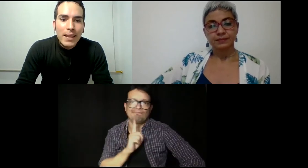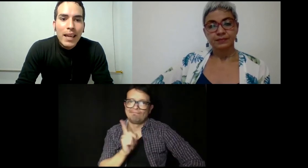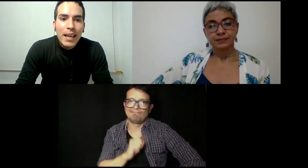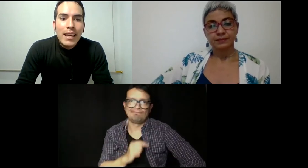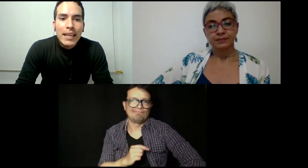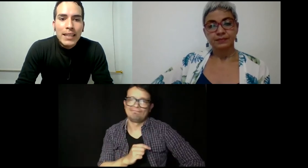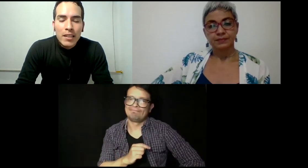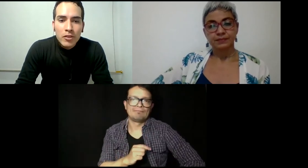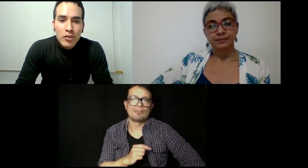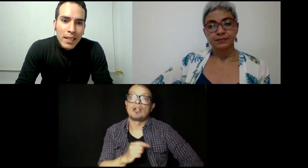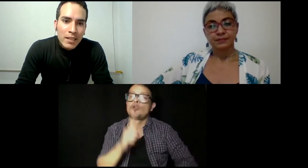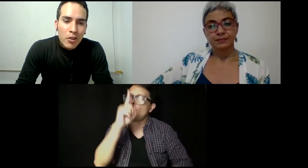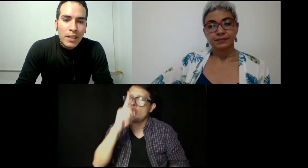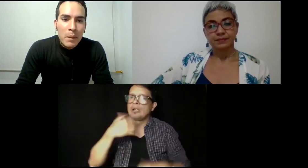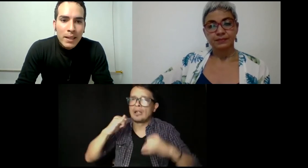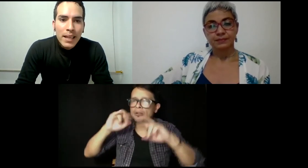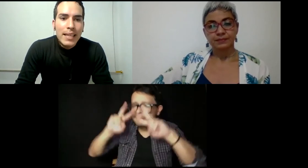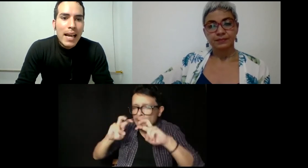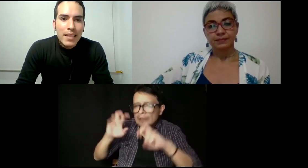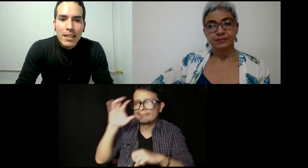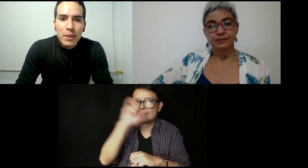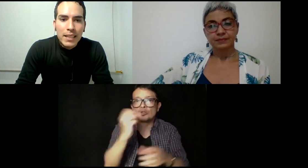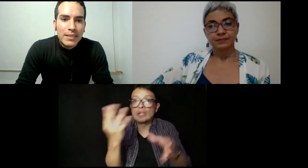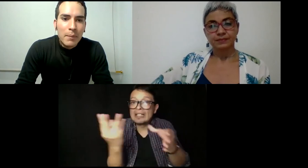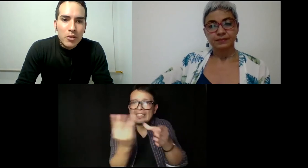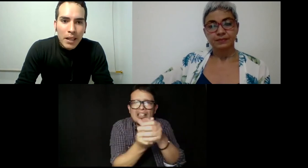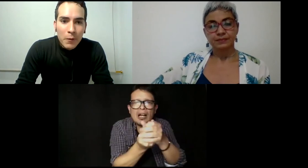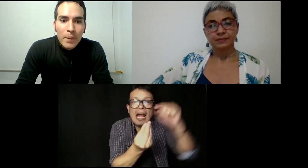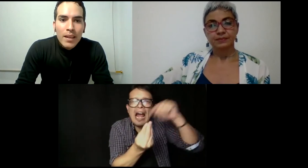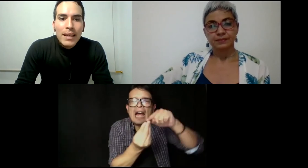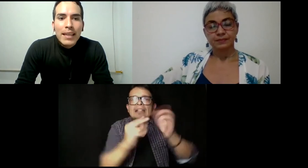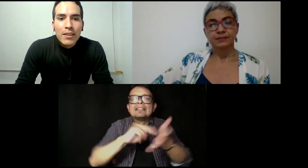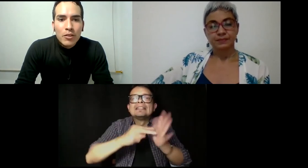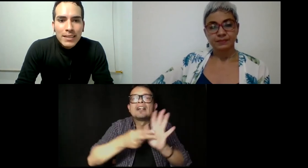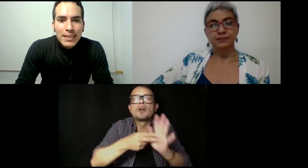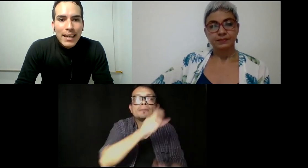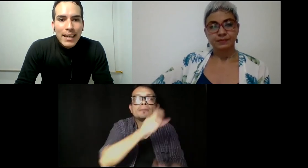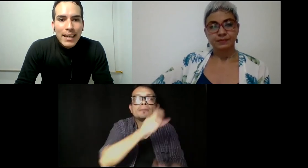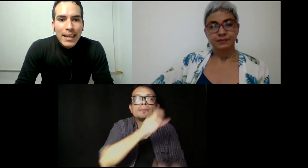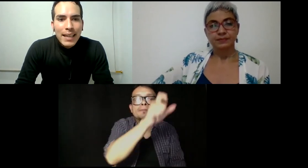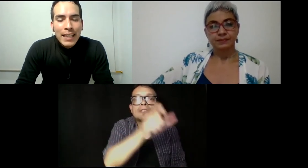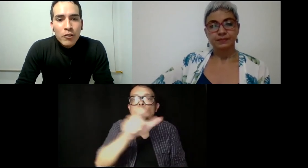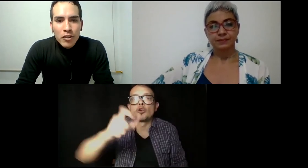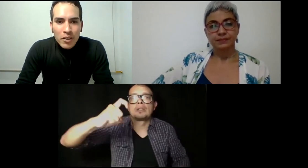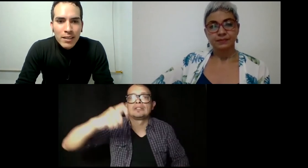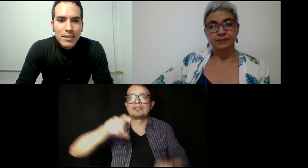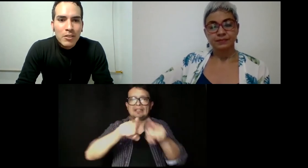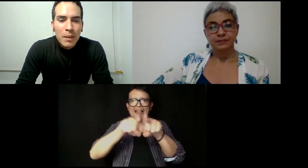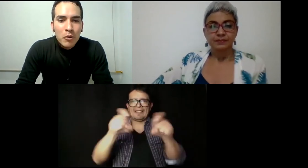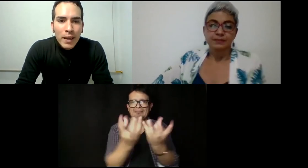integrar a los oyentes con un intérprete y ya esa es la respuesta que están buscando. Entonces, inclusión, si nos damos cuenta